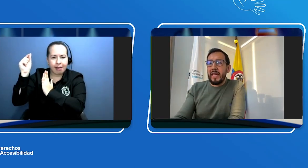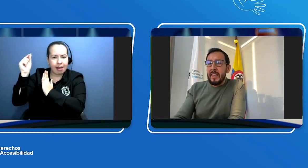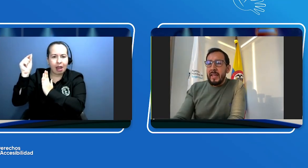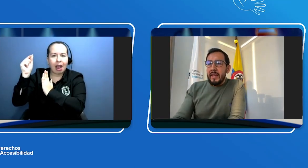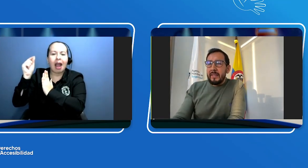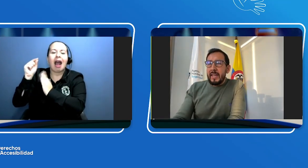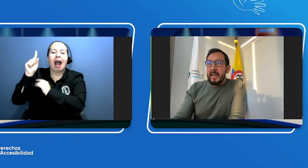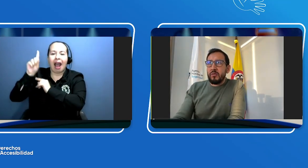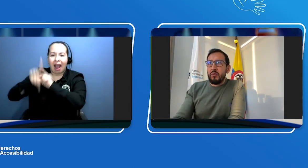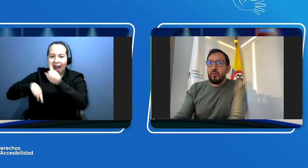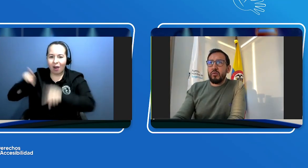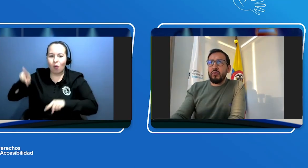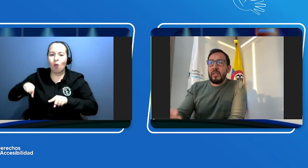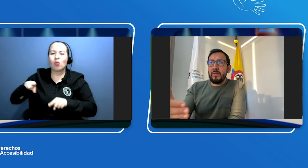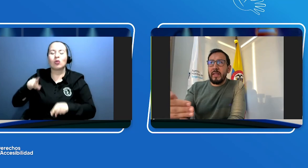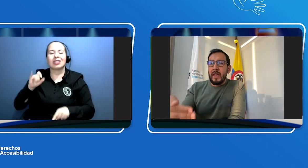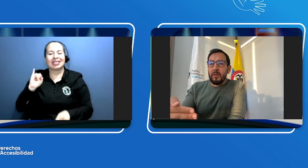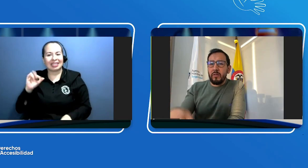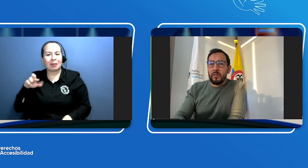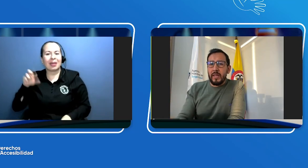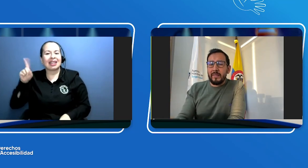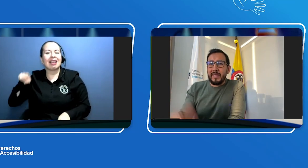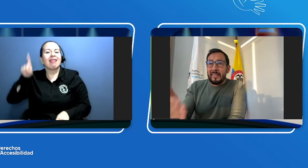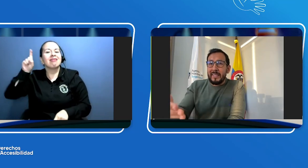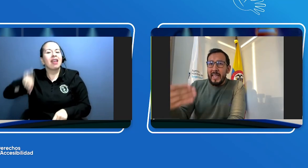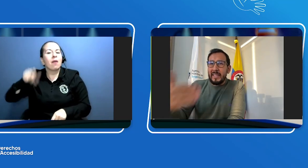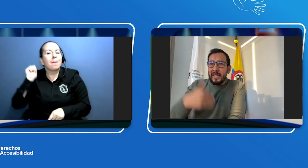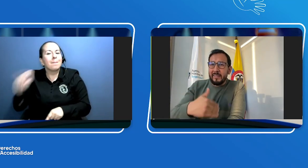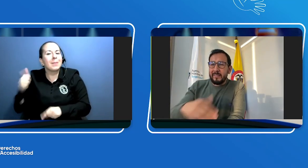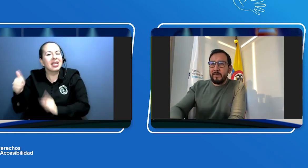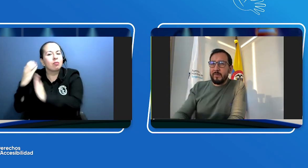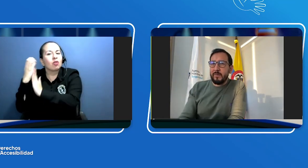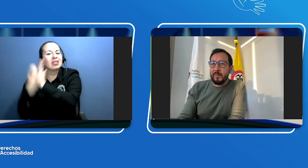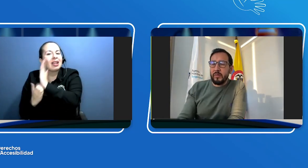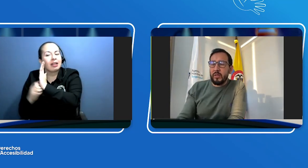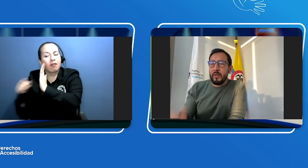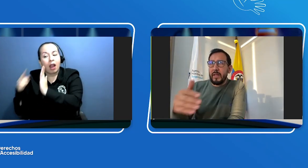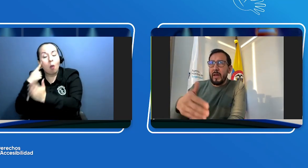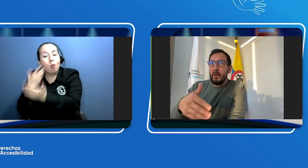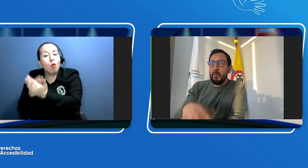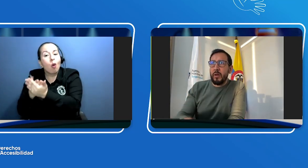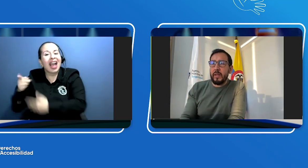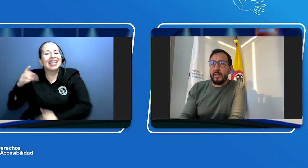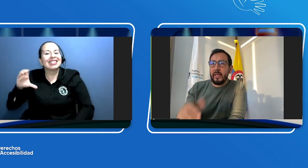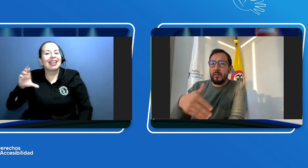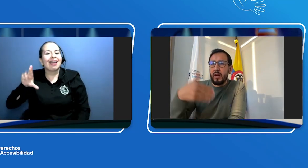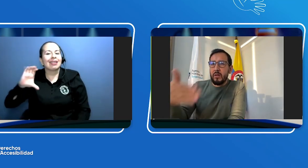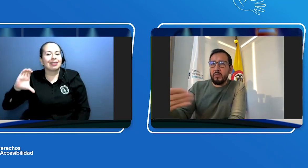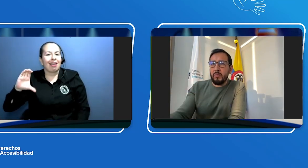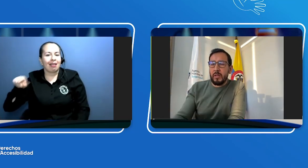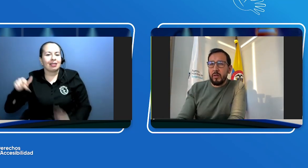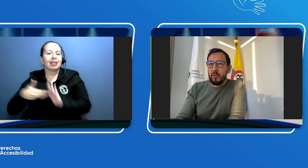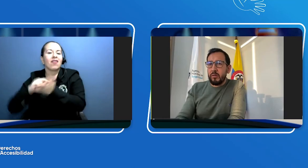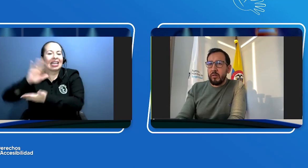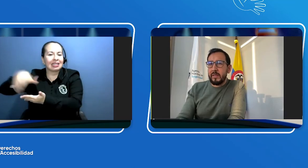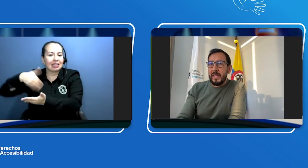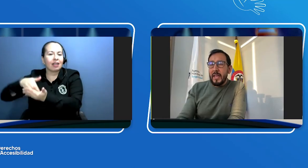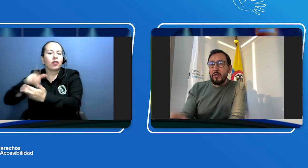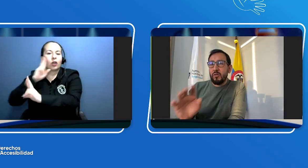tener su su certificado de ser CRC certificado como de centro de reconocimiento de conductores solo